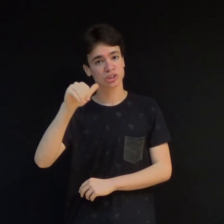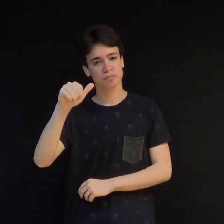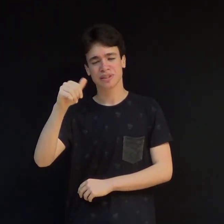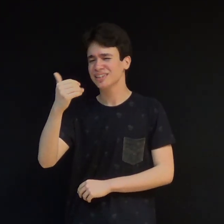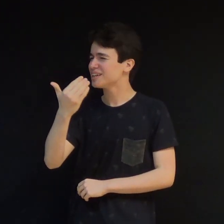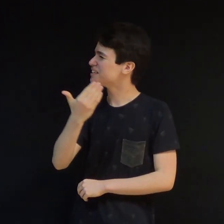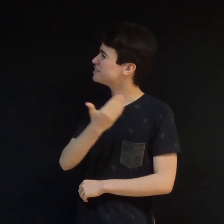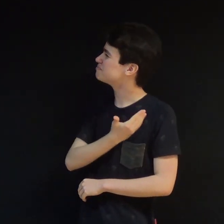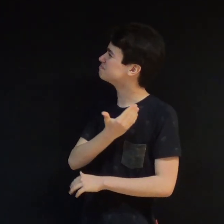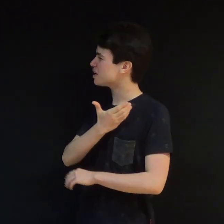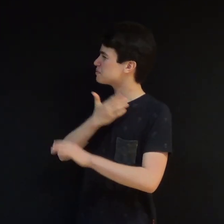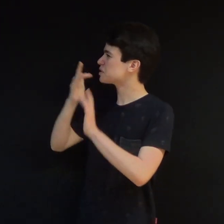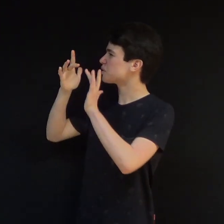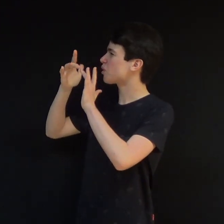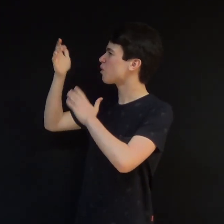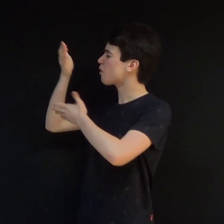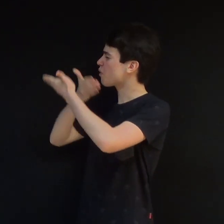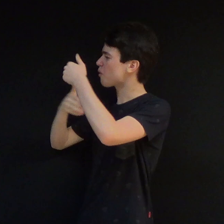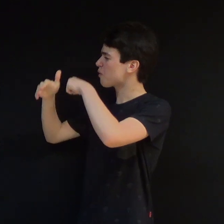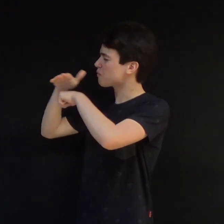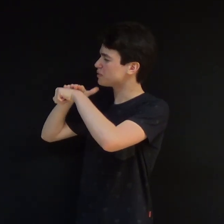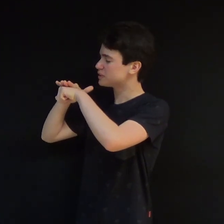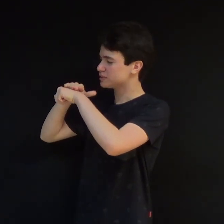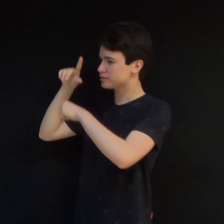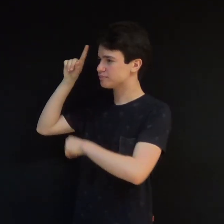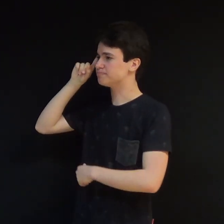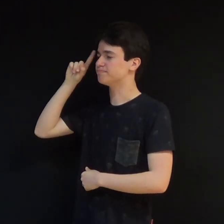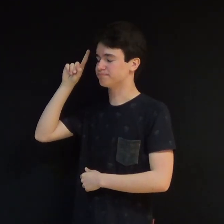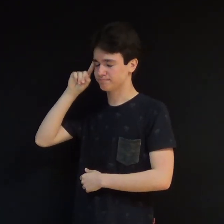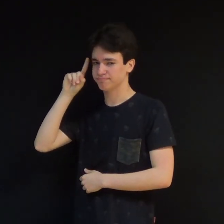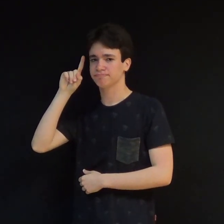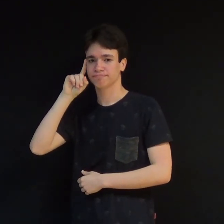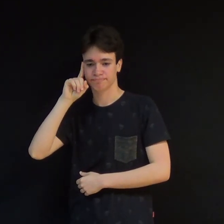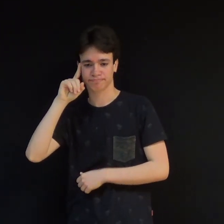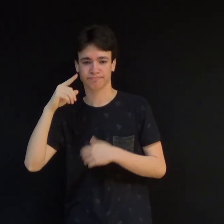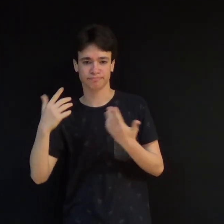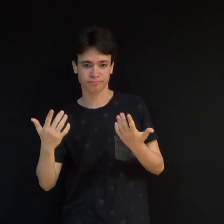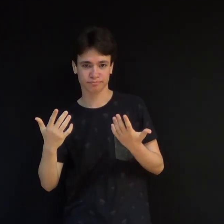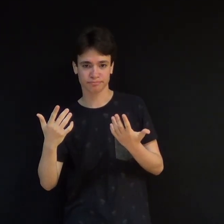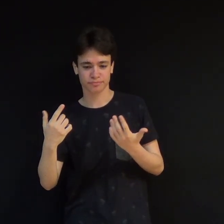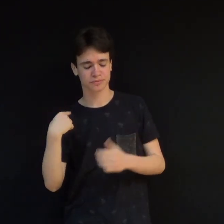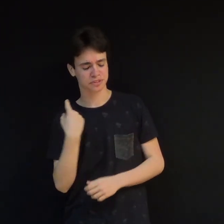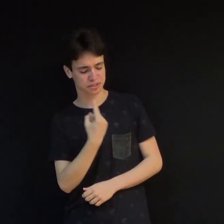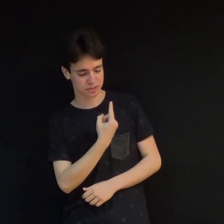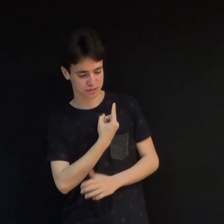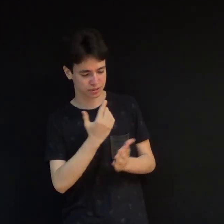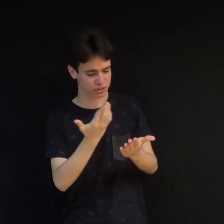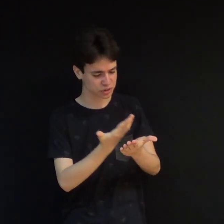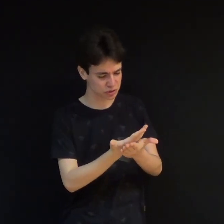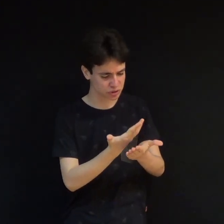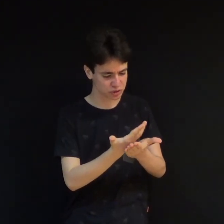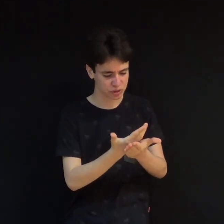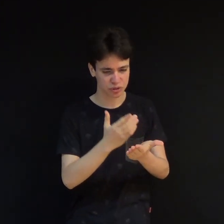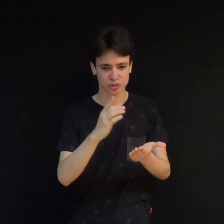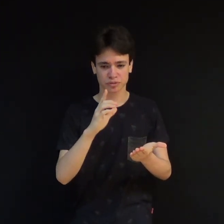conversarmos com Ele diariamente, através dos nossos devocionais. E mais ainda,